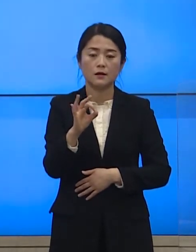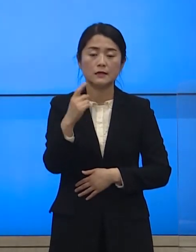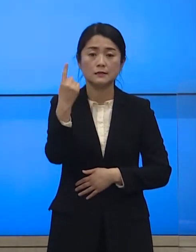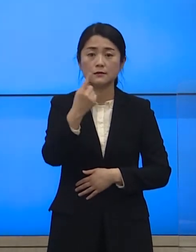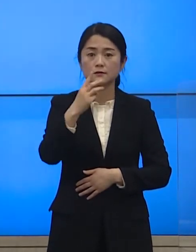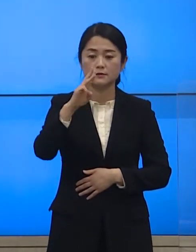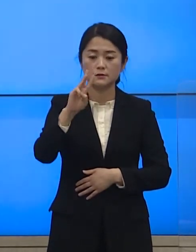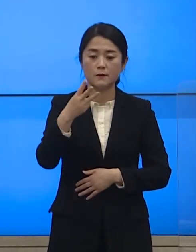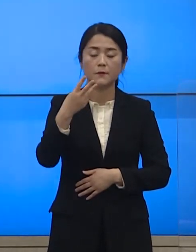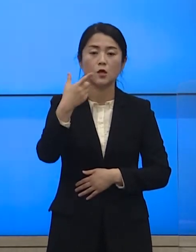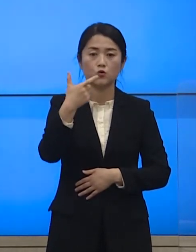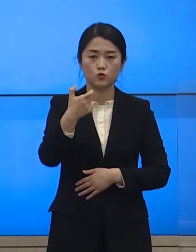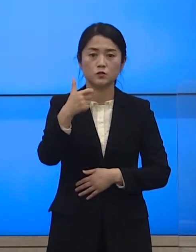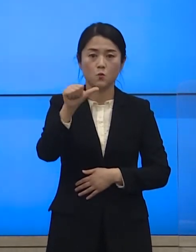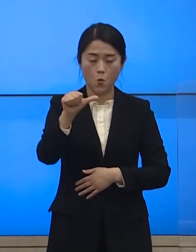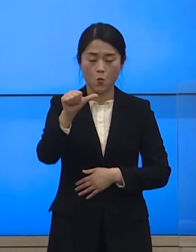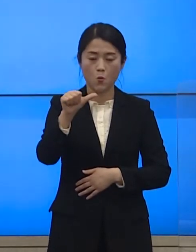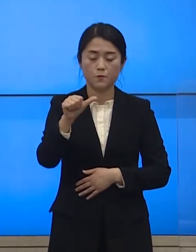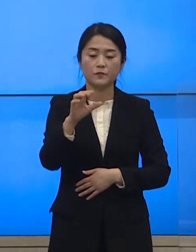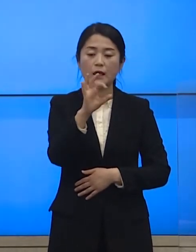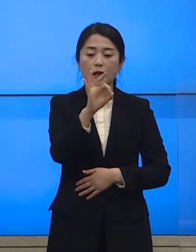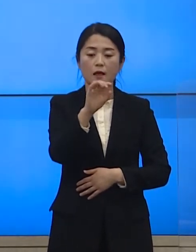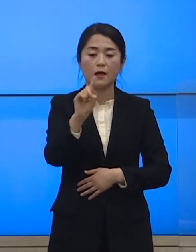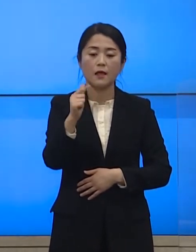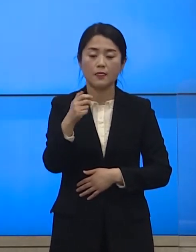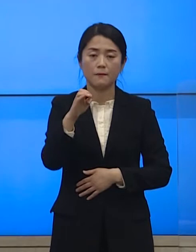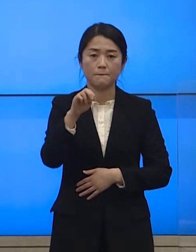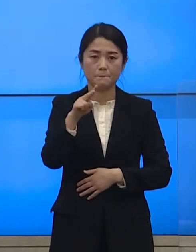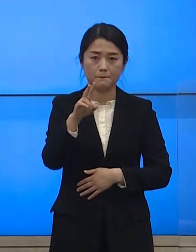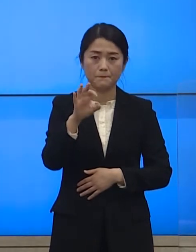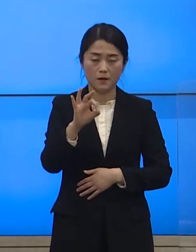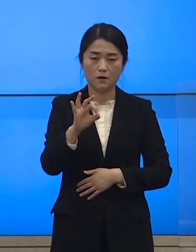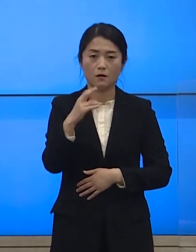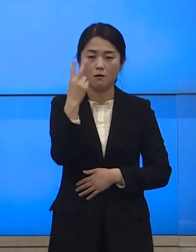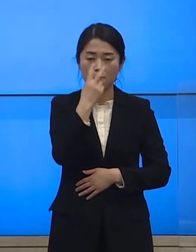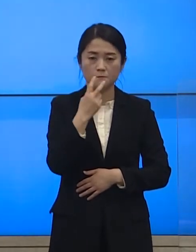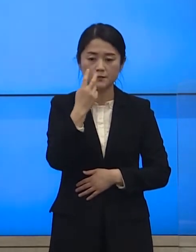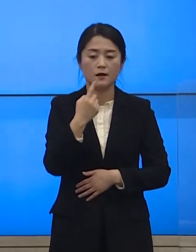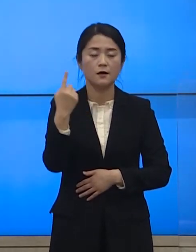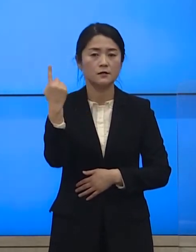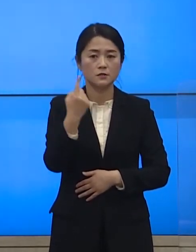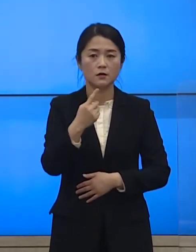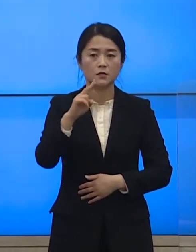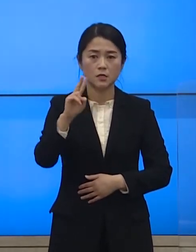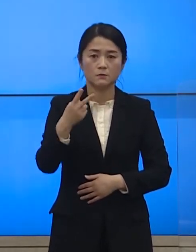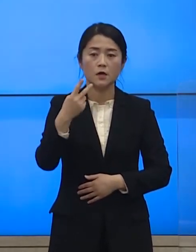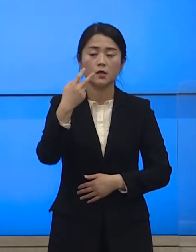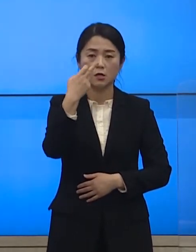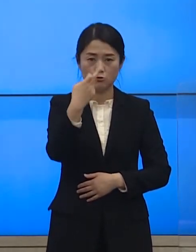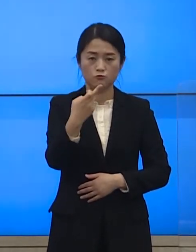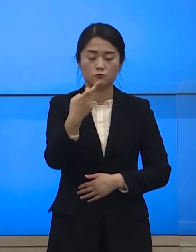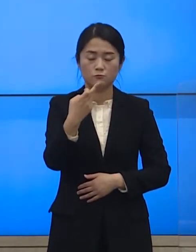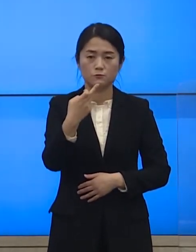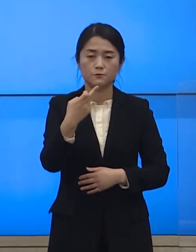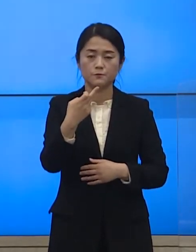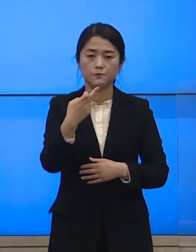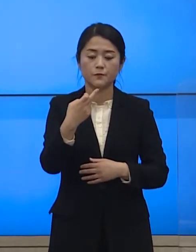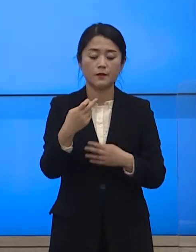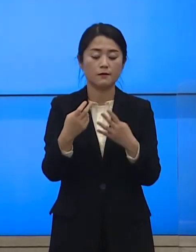1365건, 앙평면 임시선별검사 1212건이며